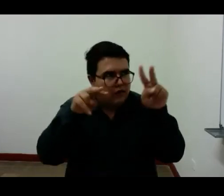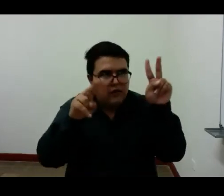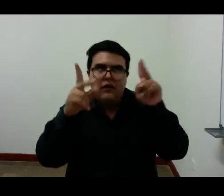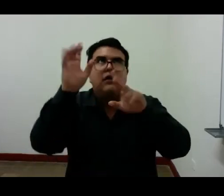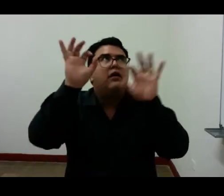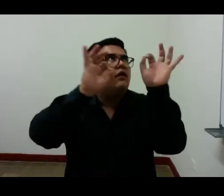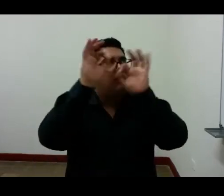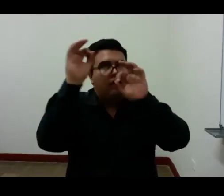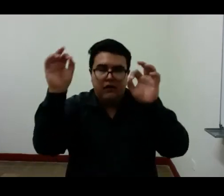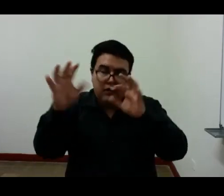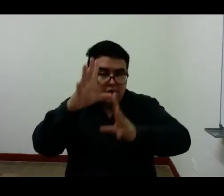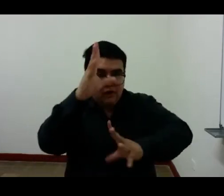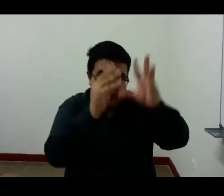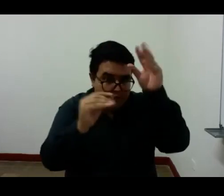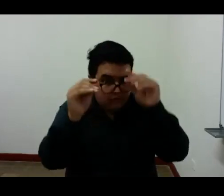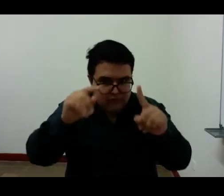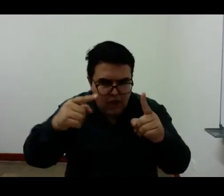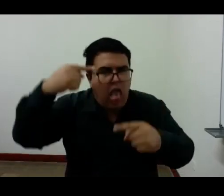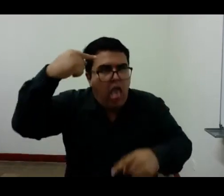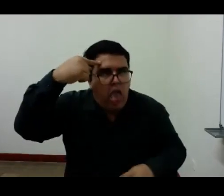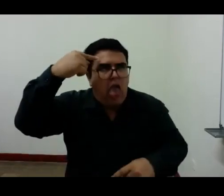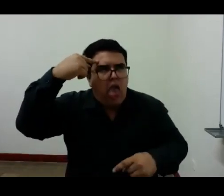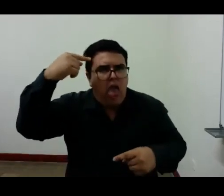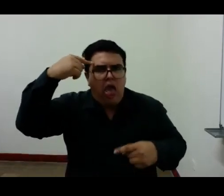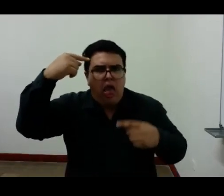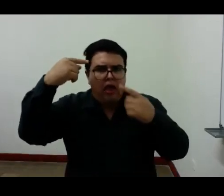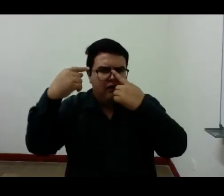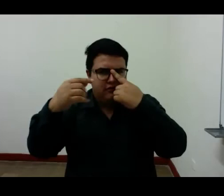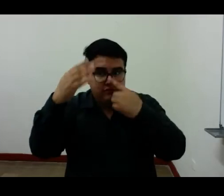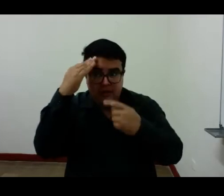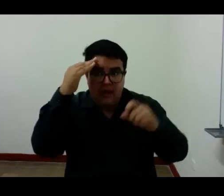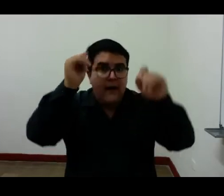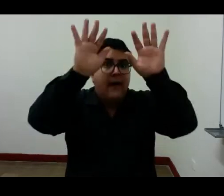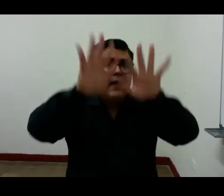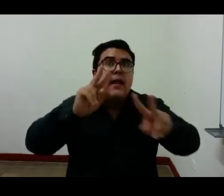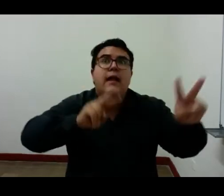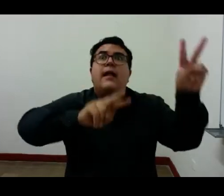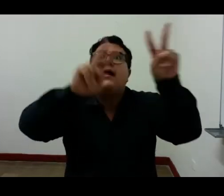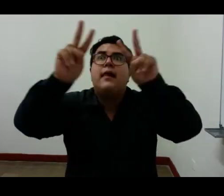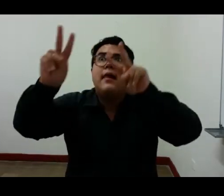ver otra cosa distinta a la existencia de las cosas